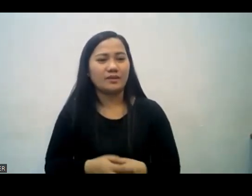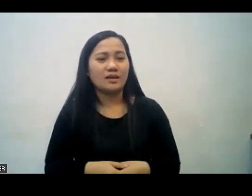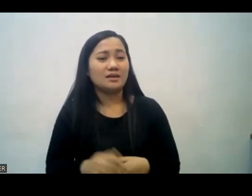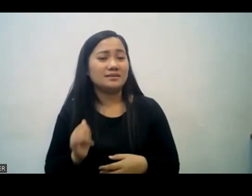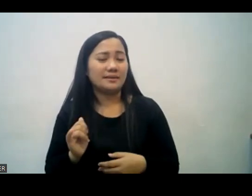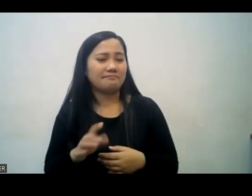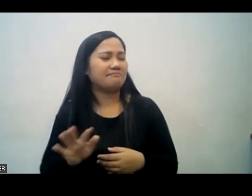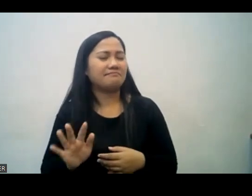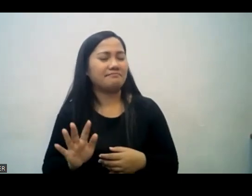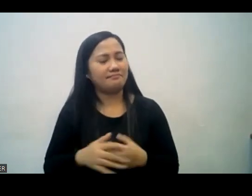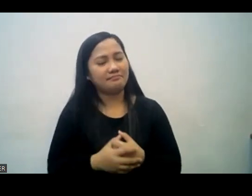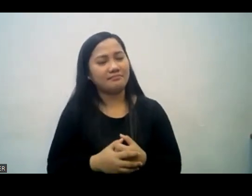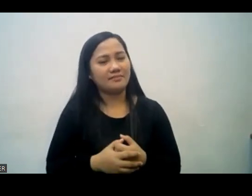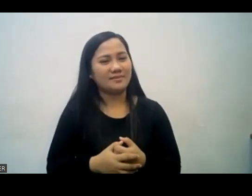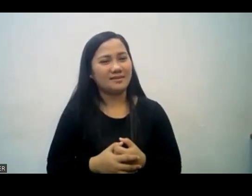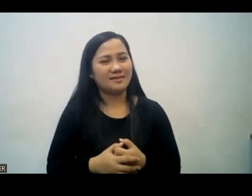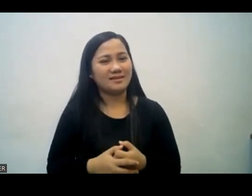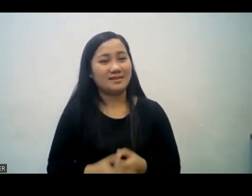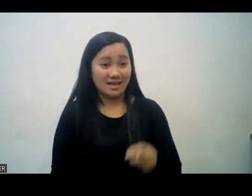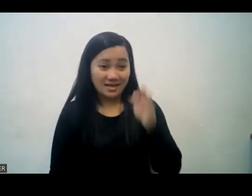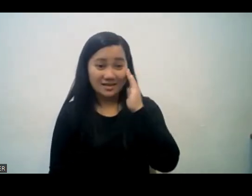kaya kilala niyo po si D.L. Moody his